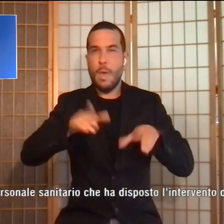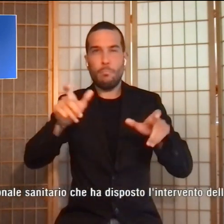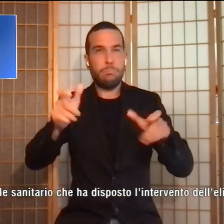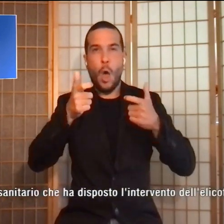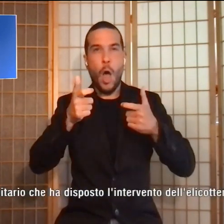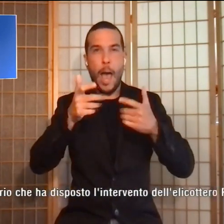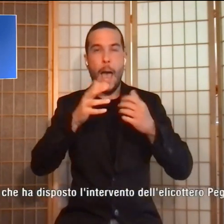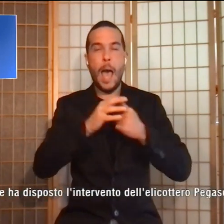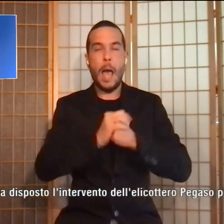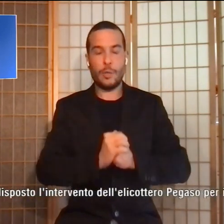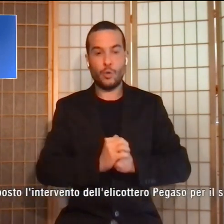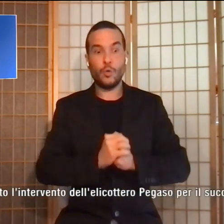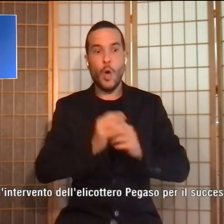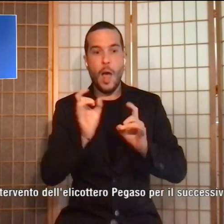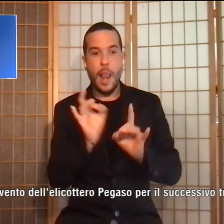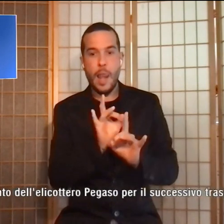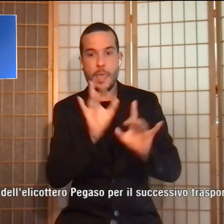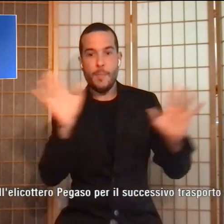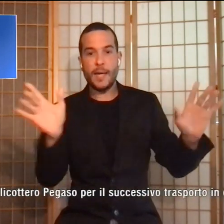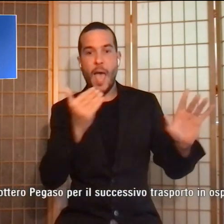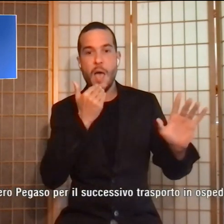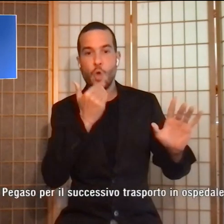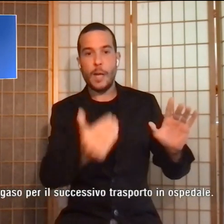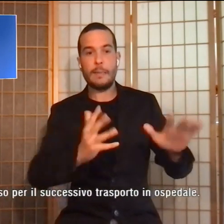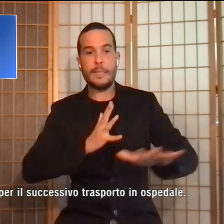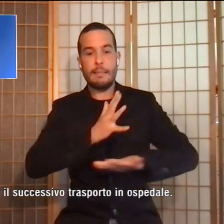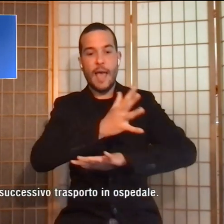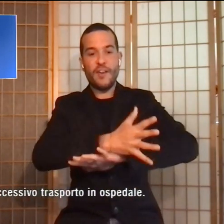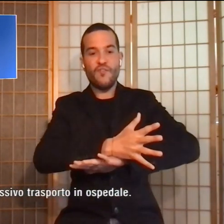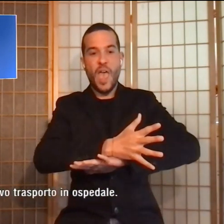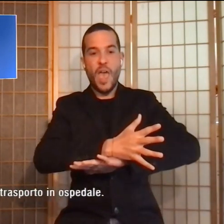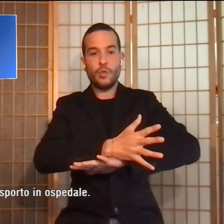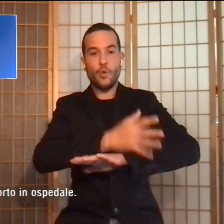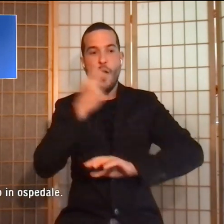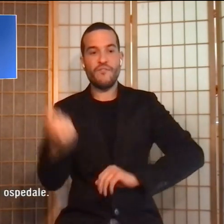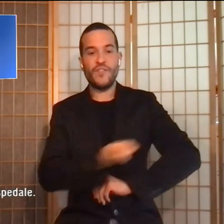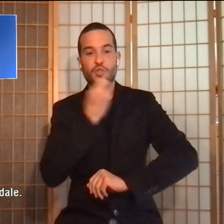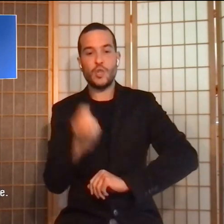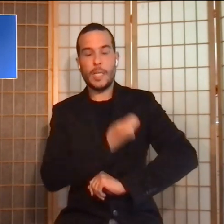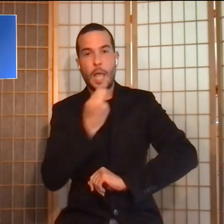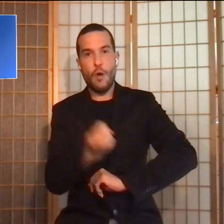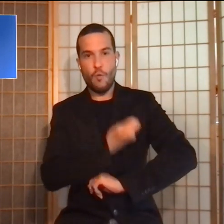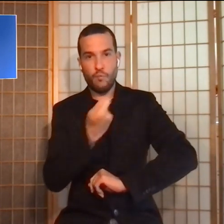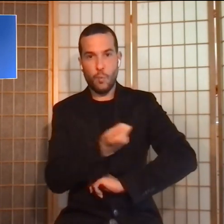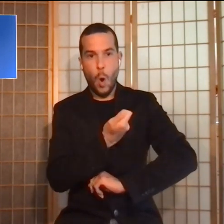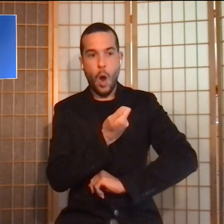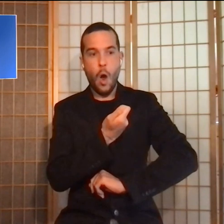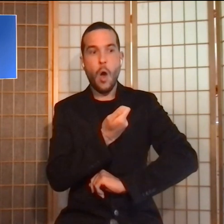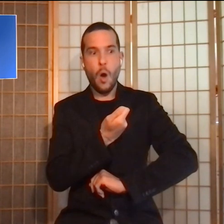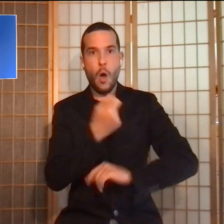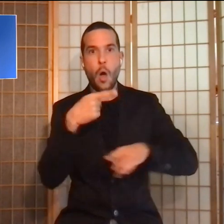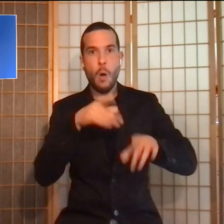cestello grazie all'intervento di una squadra dei vigili del fuoco che ha disposto l'intervento dell